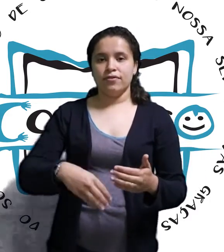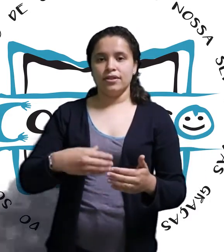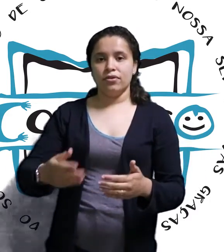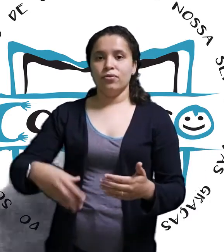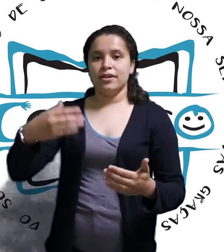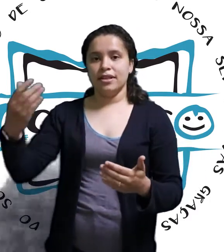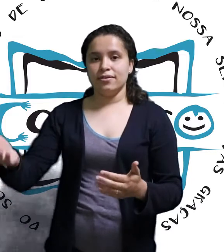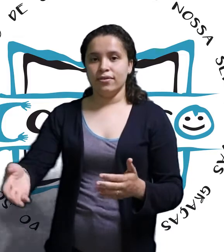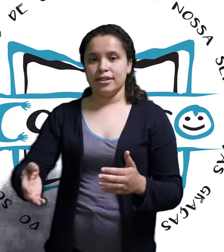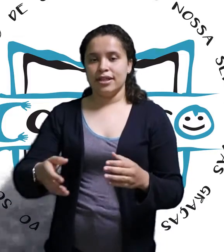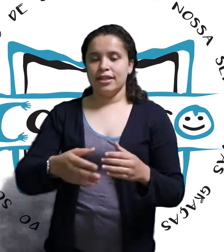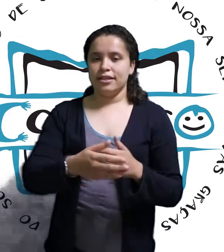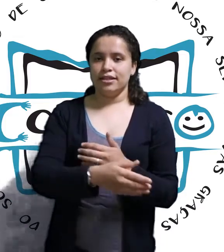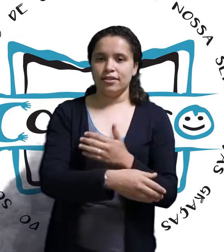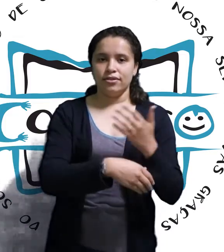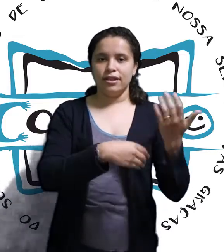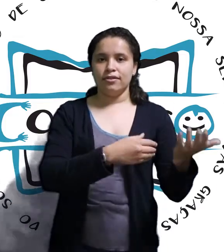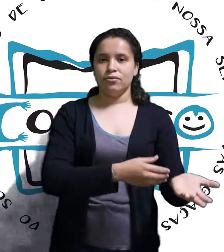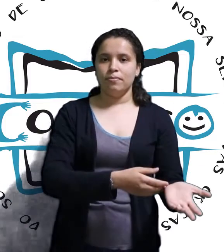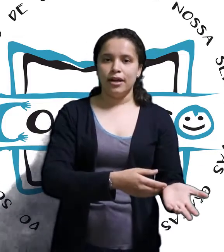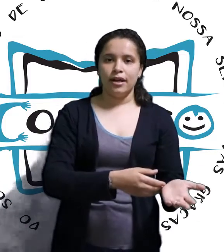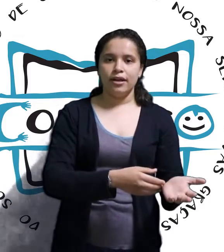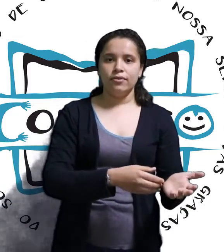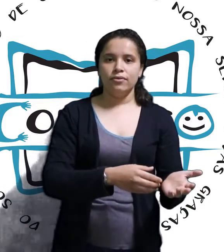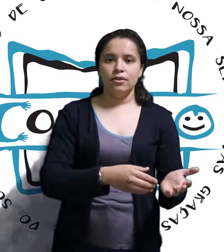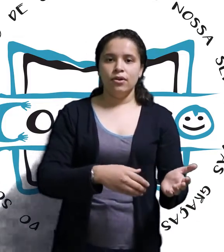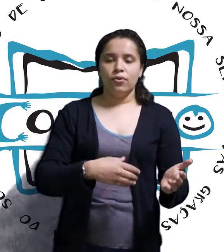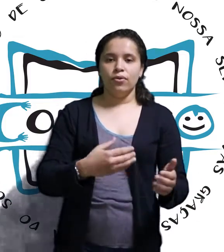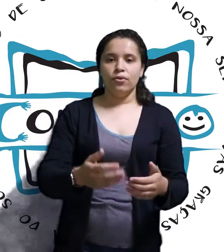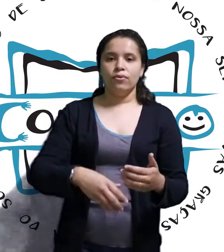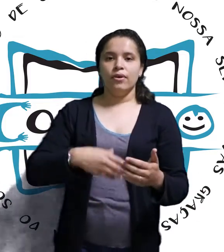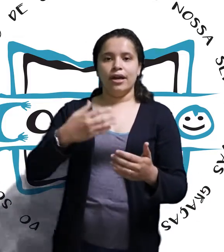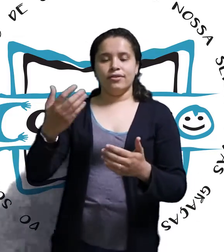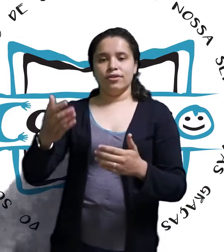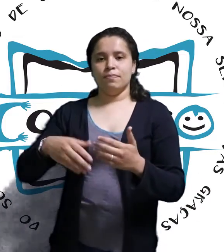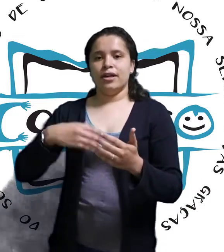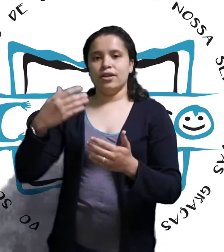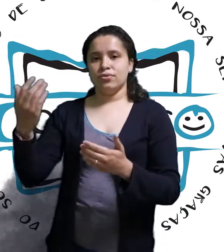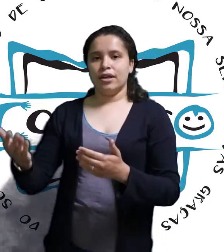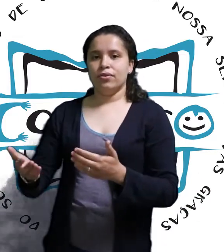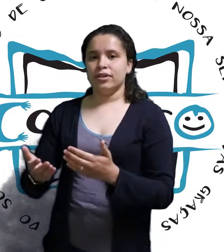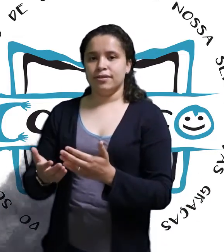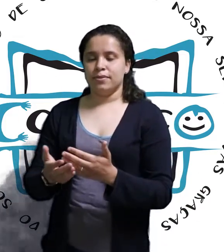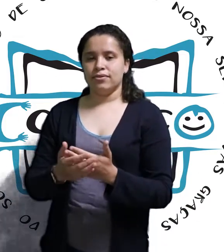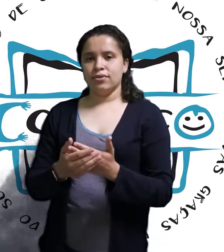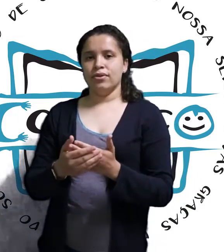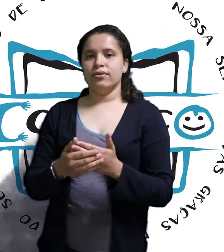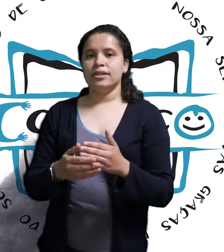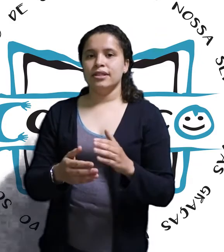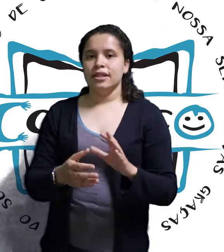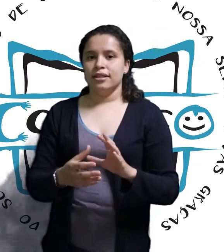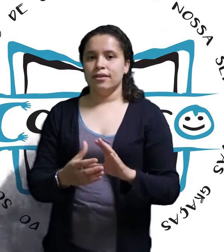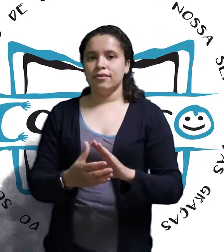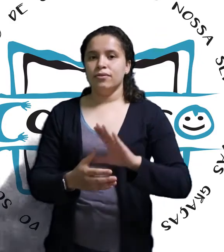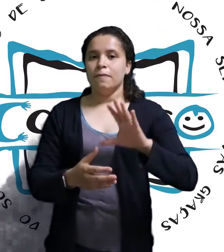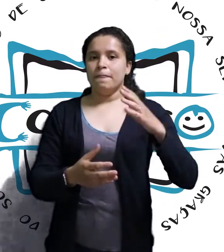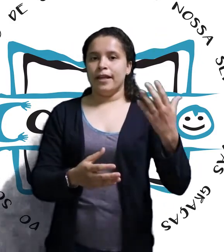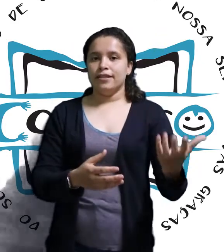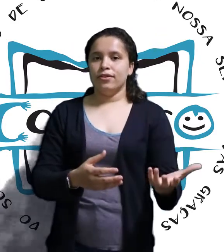a fazer algumas ações, seja ações dentro do bairro ou ações para ajudar outras pessoas. Então, esse é